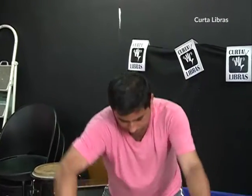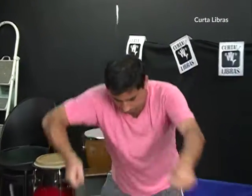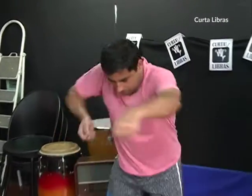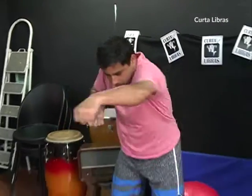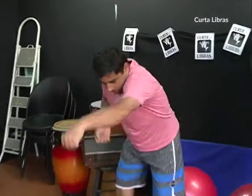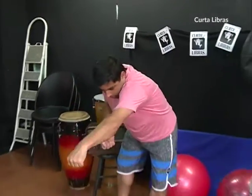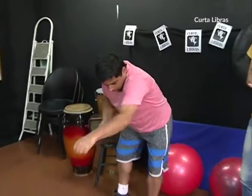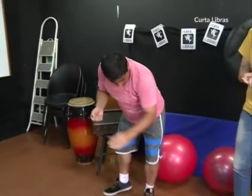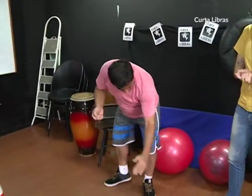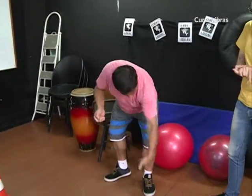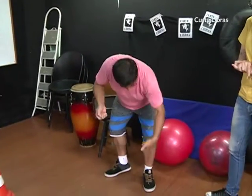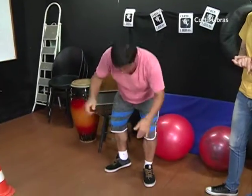Deixa eu pegar minha bicicleta.